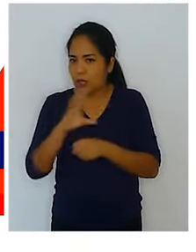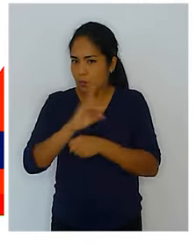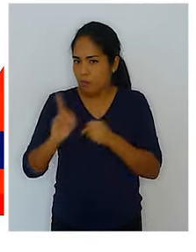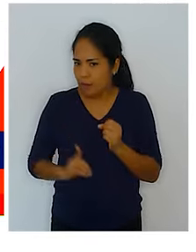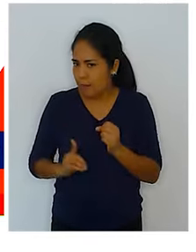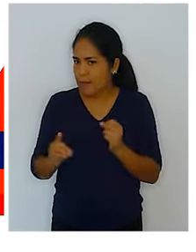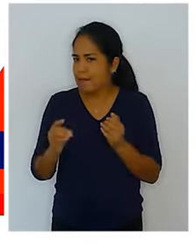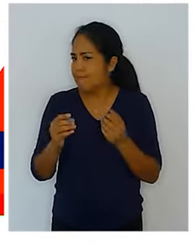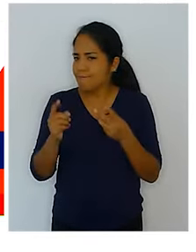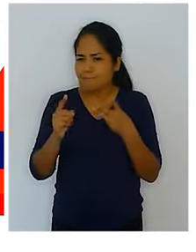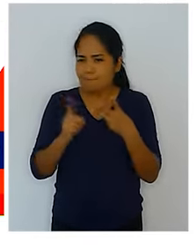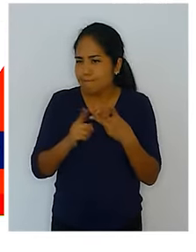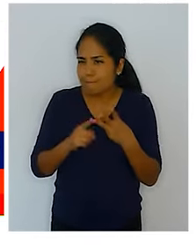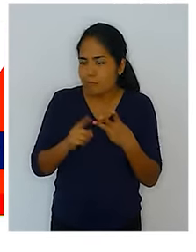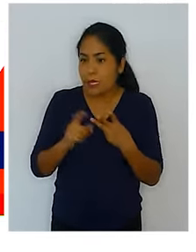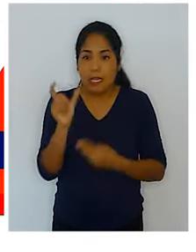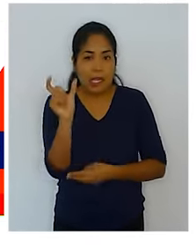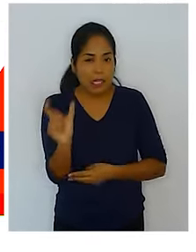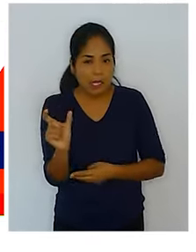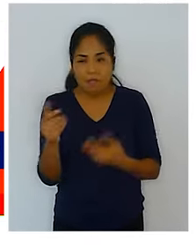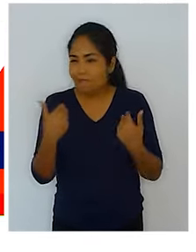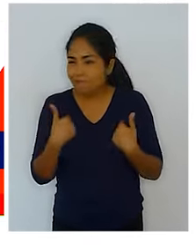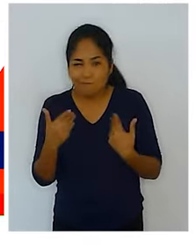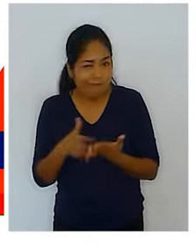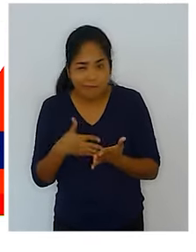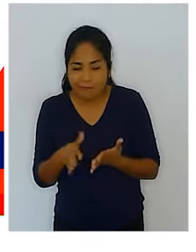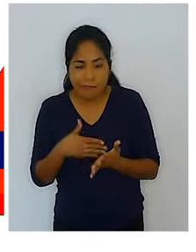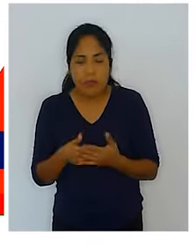presidencia de inscripción en el registro nacional, no tiene el carnet,